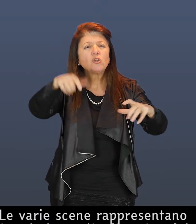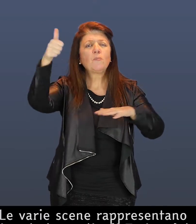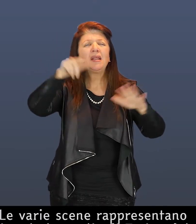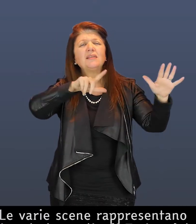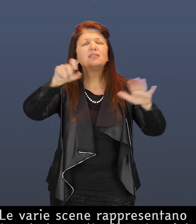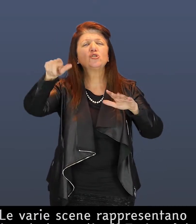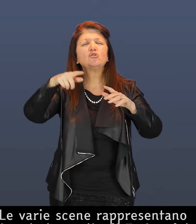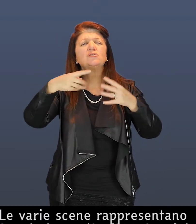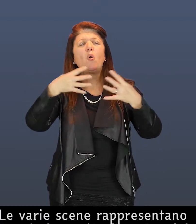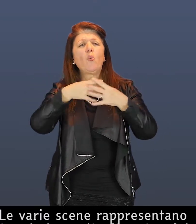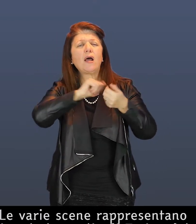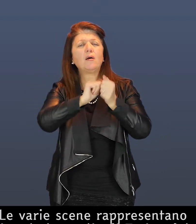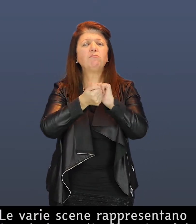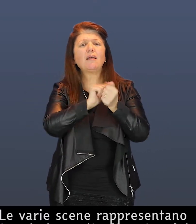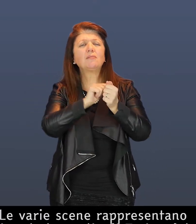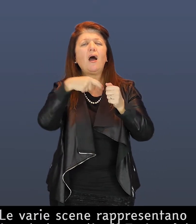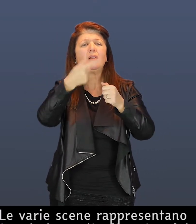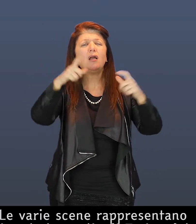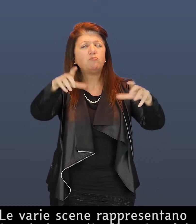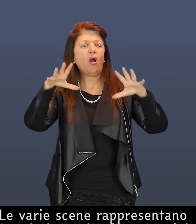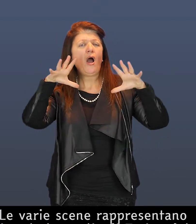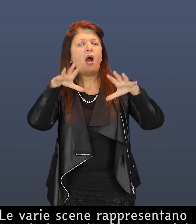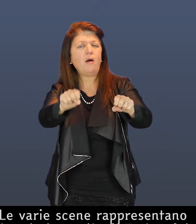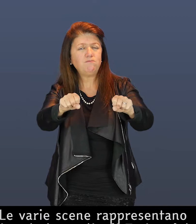questo motivo la scrivania è detta dell'assedio